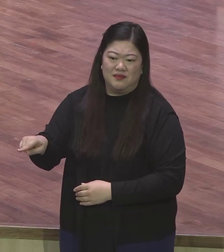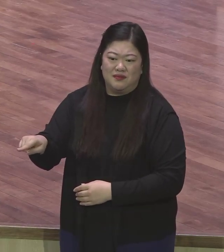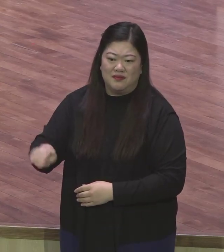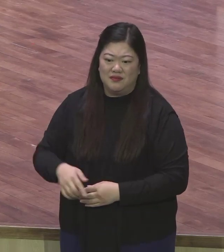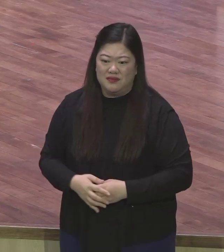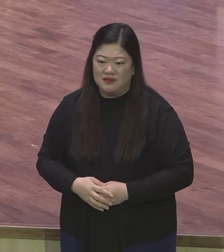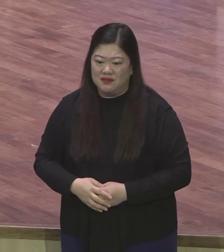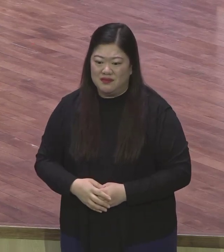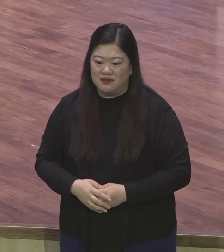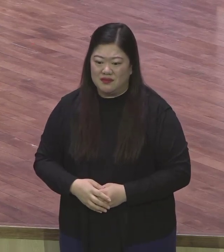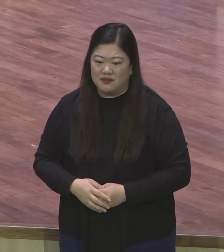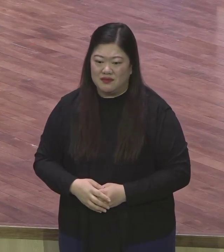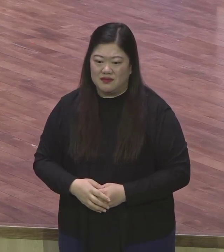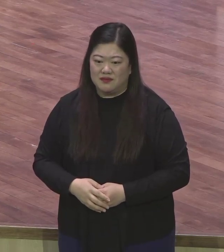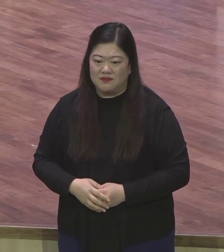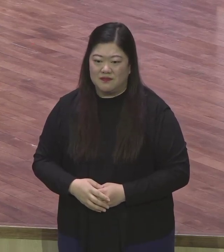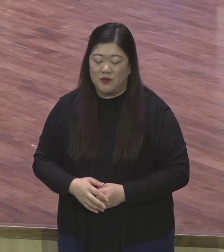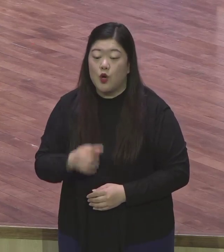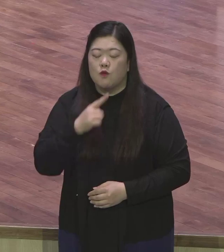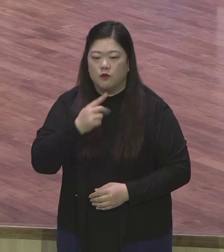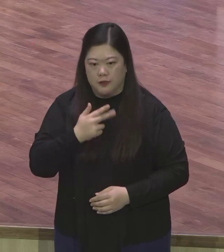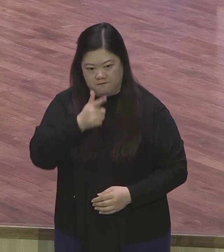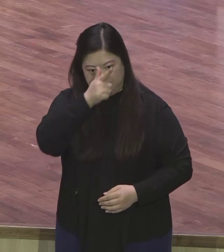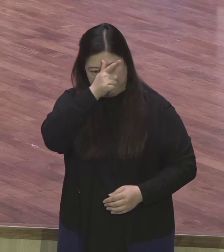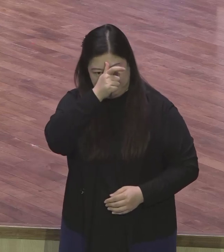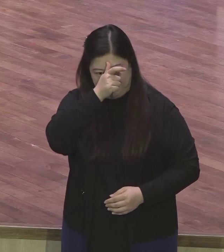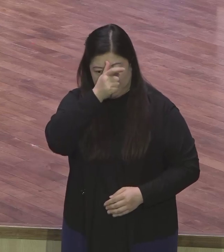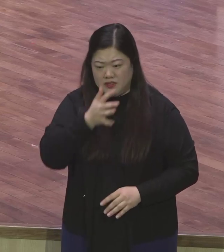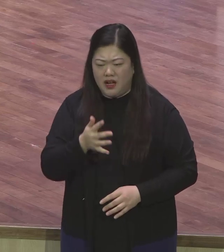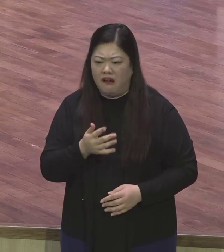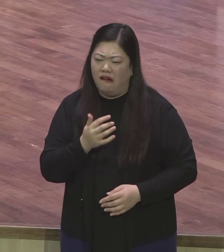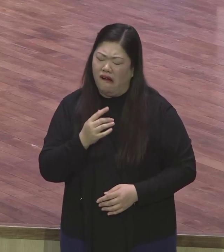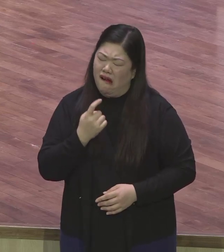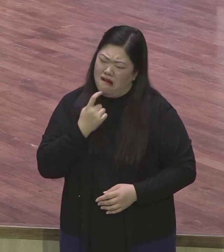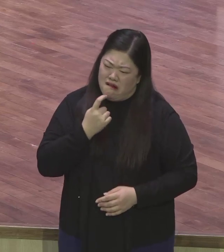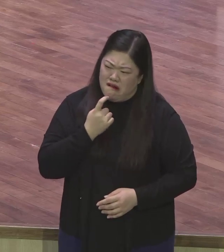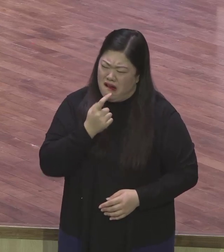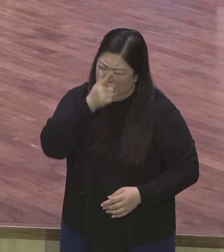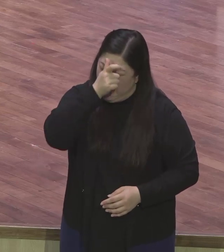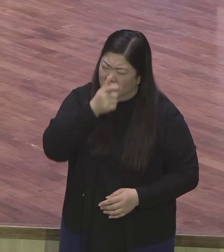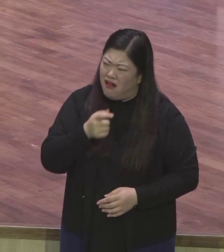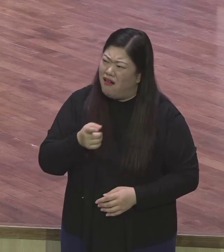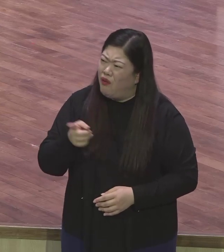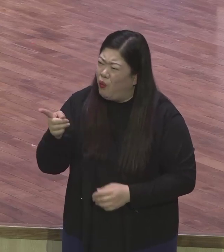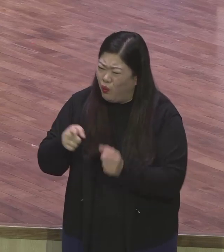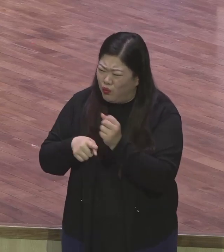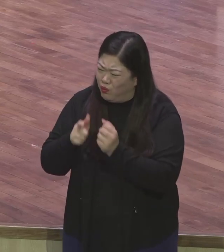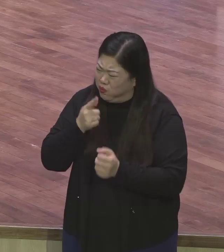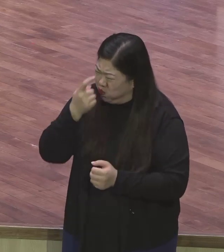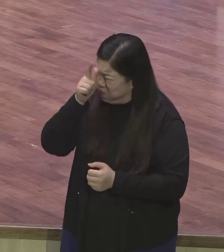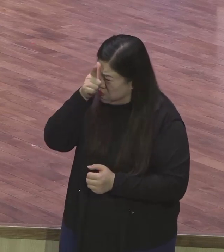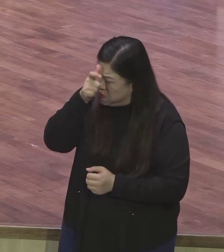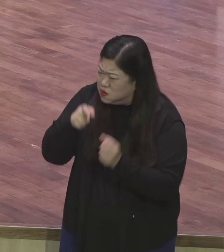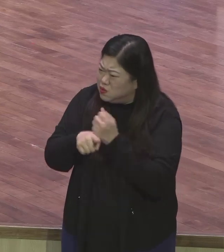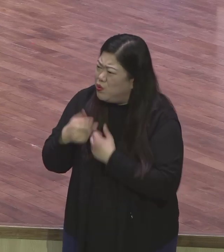자기 주장을 끝까지 한단 말이에요 어른아이란 말이에요 장성하지 못한 거예요 나이는 어른인데